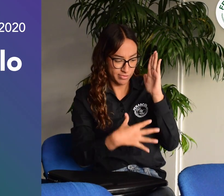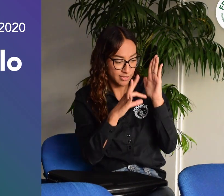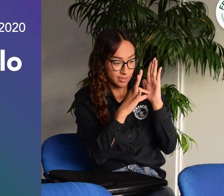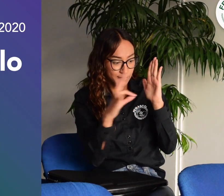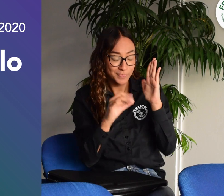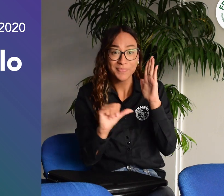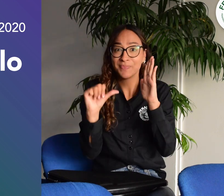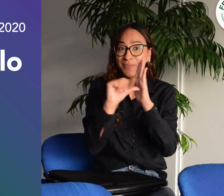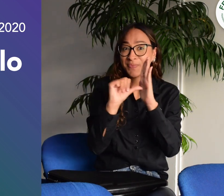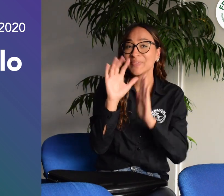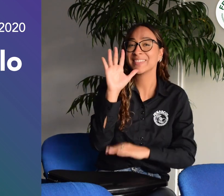seleccionar el artículo 5.